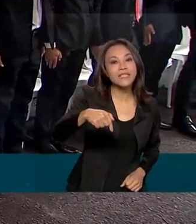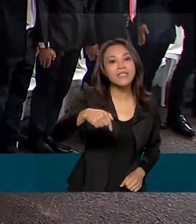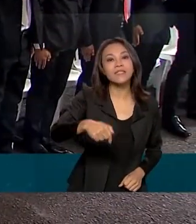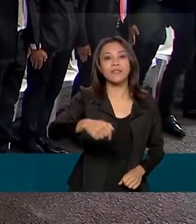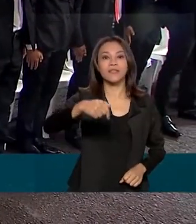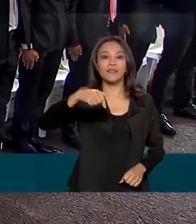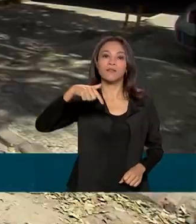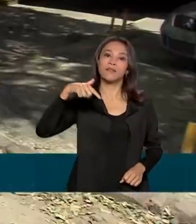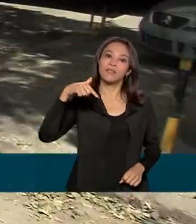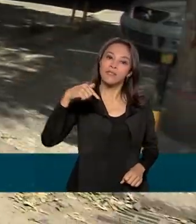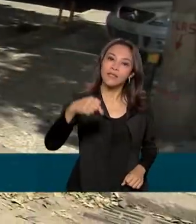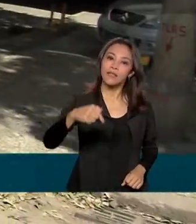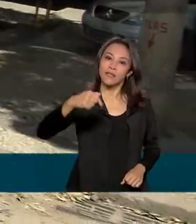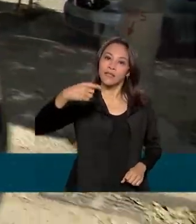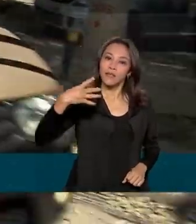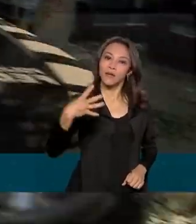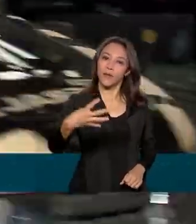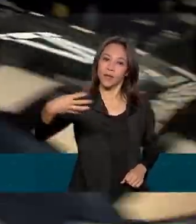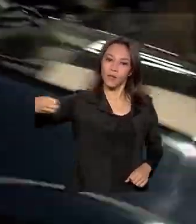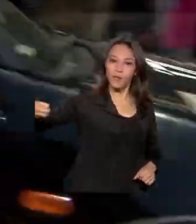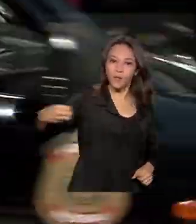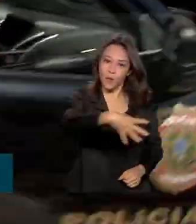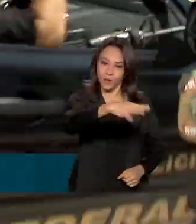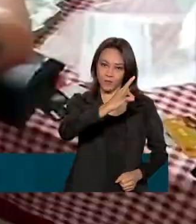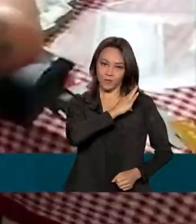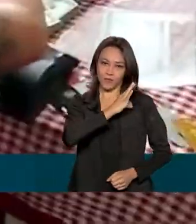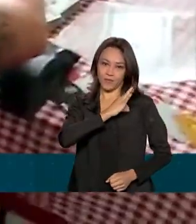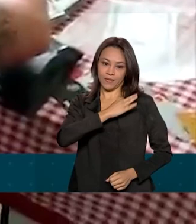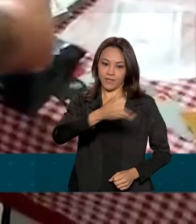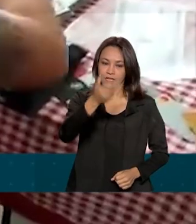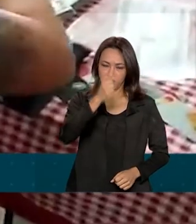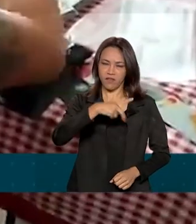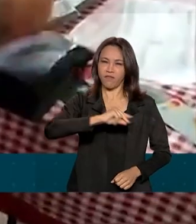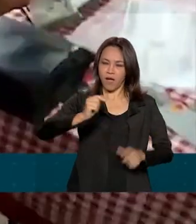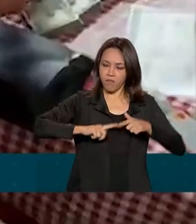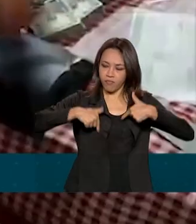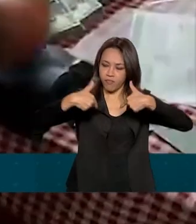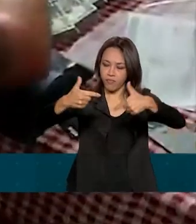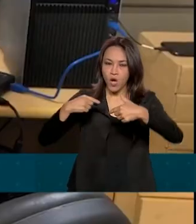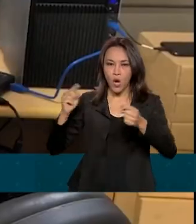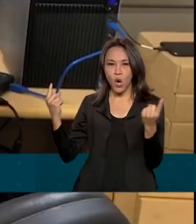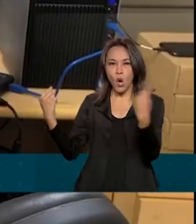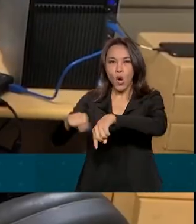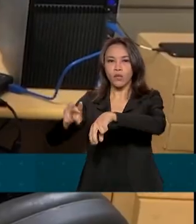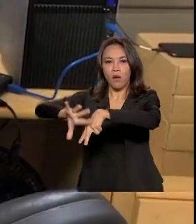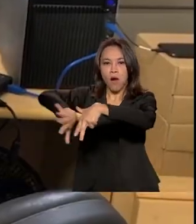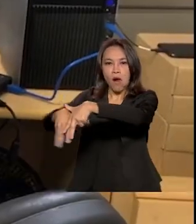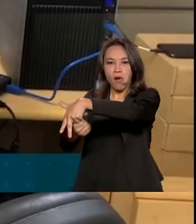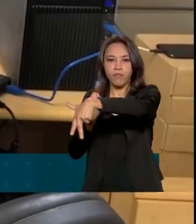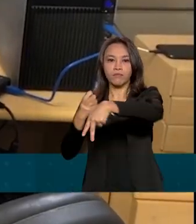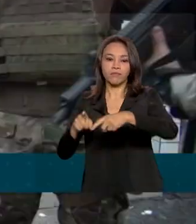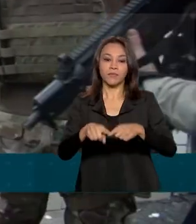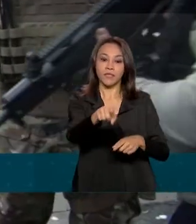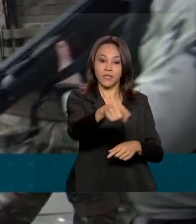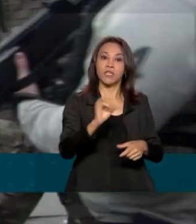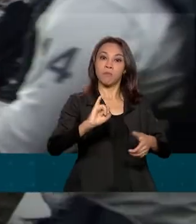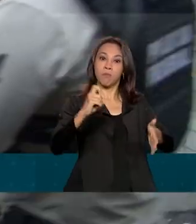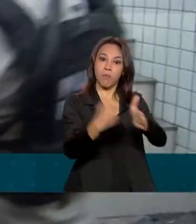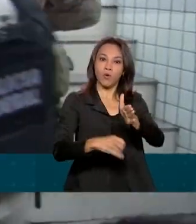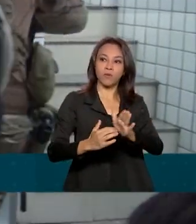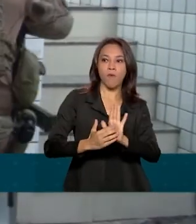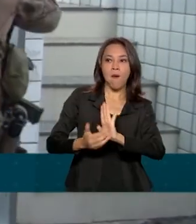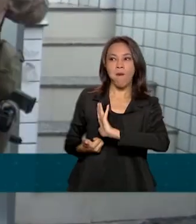novos agentes, que vão atuar em todo o país no combate a crimes como corrupção, sonegação fiscal e